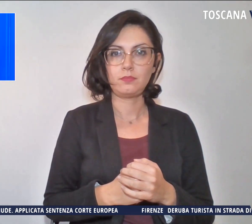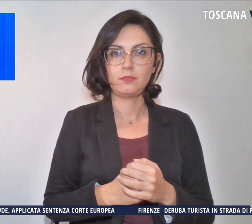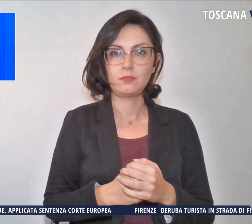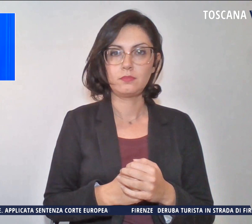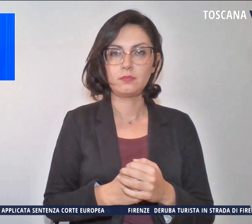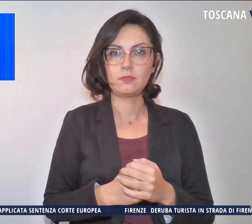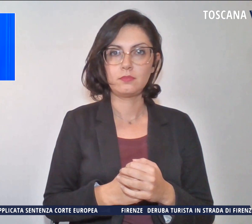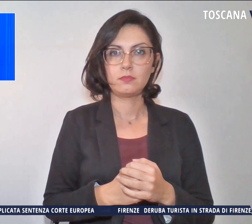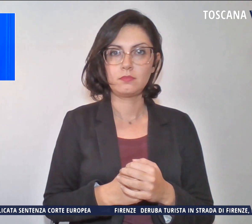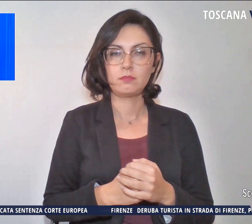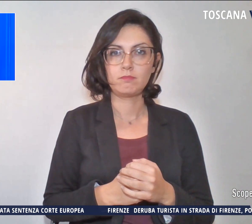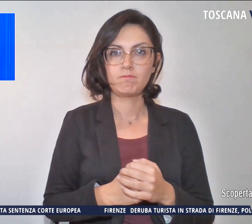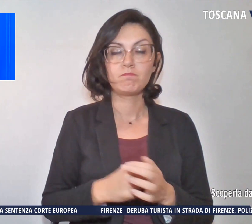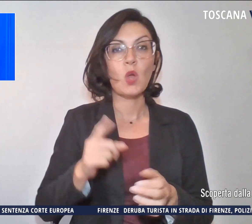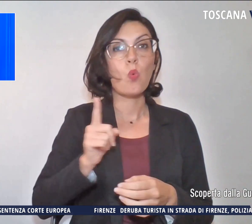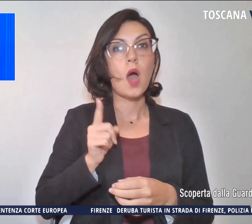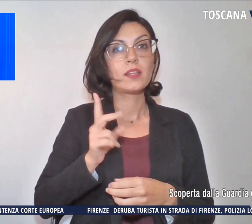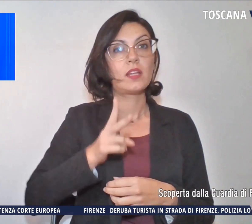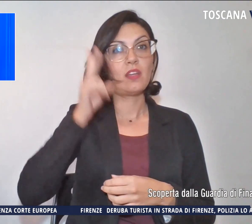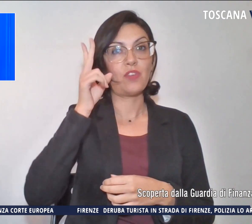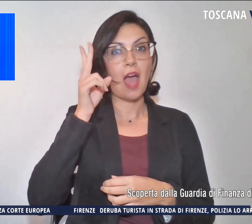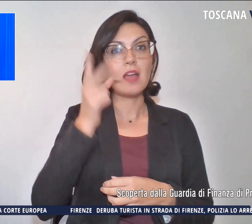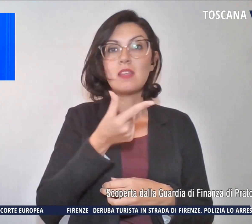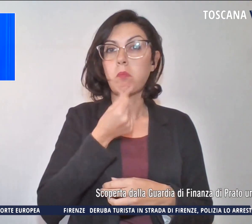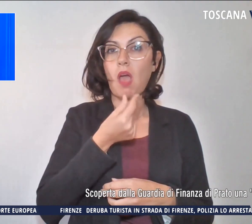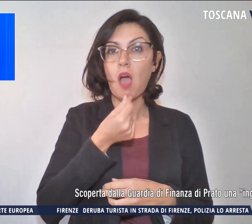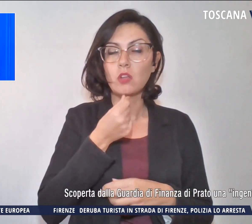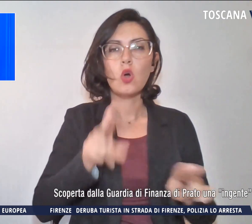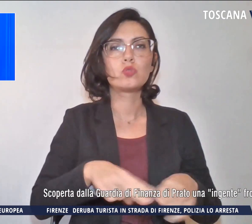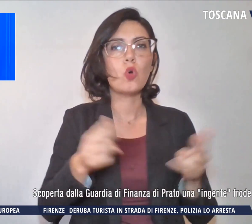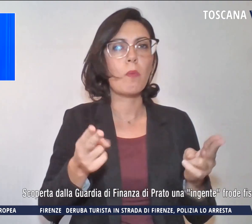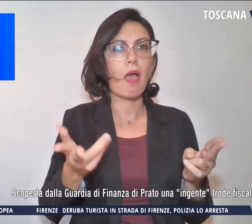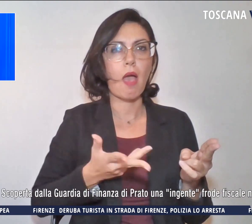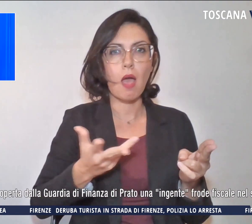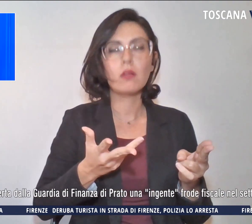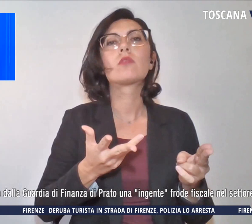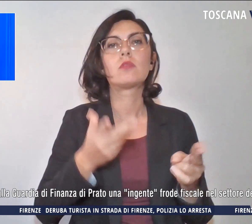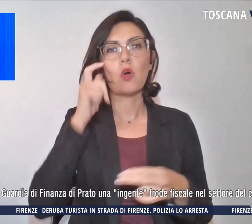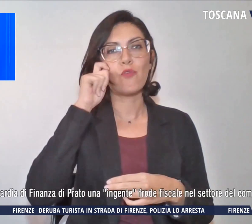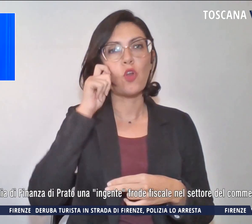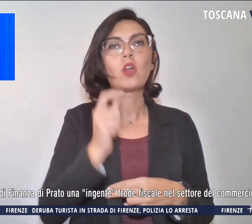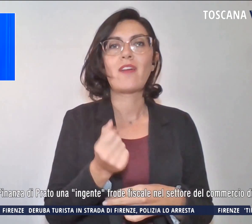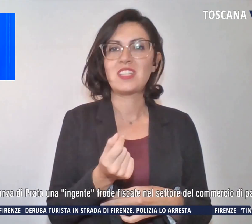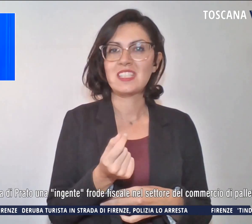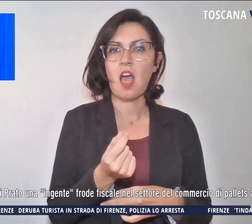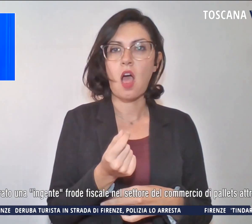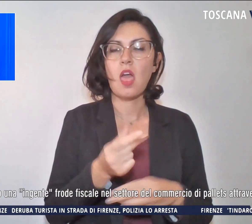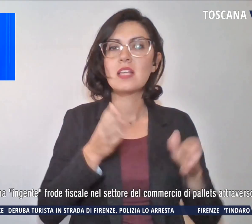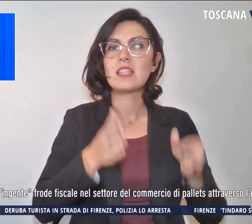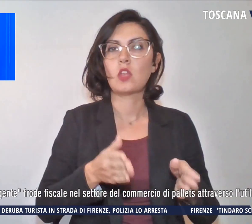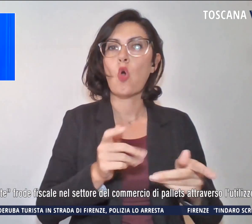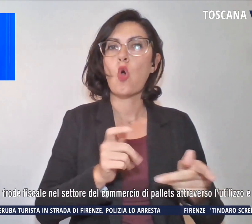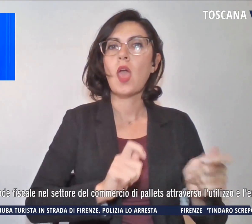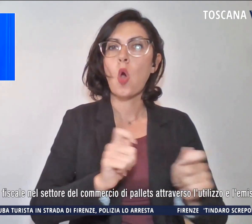Scoperta dalla Guardia di Finanza di Prato, un'ingente frode fiscale nel settore del commercio di